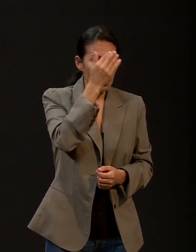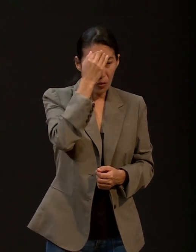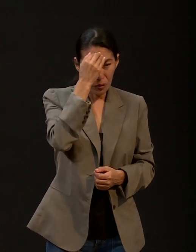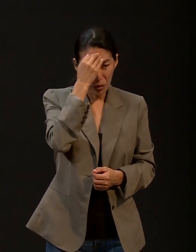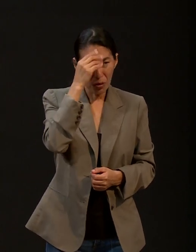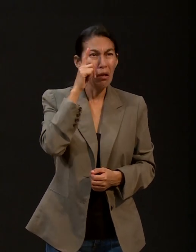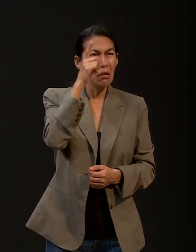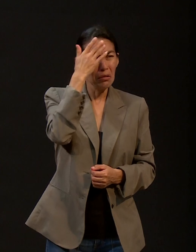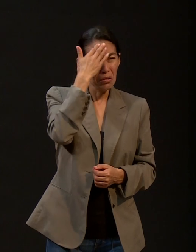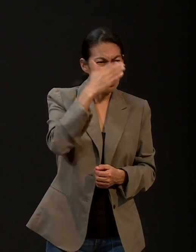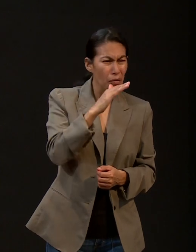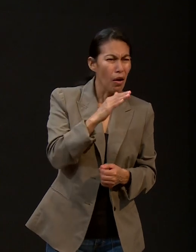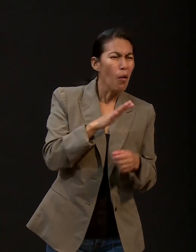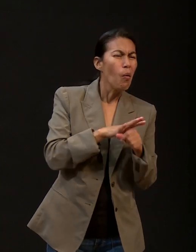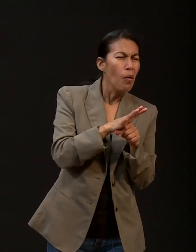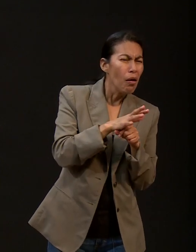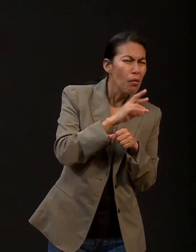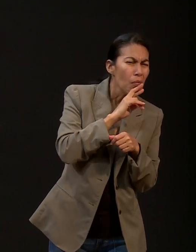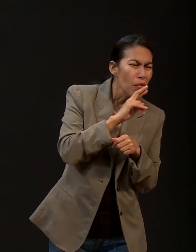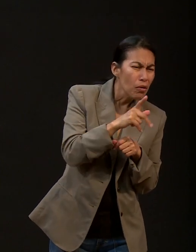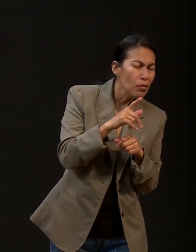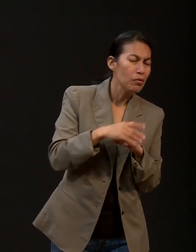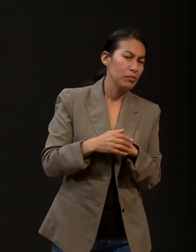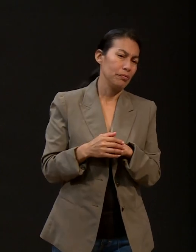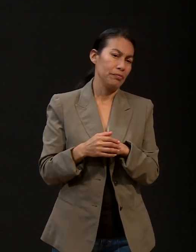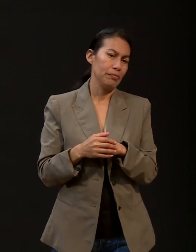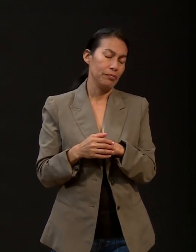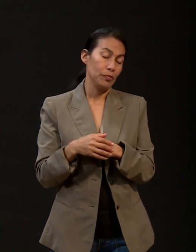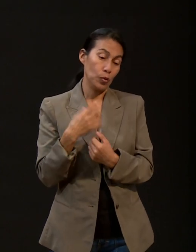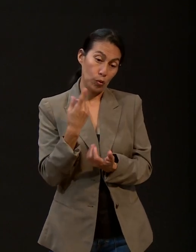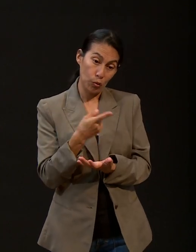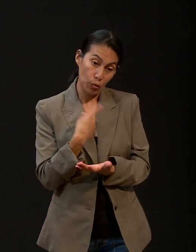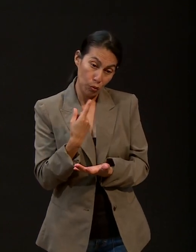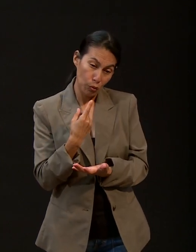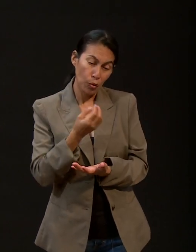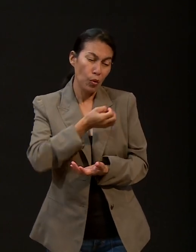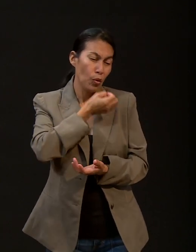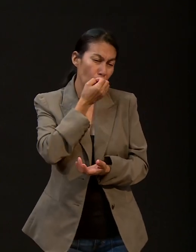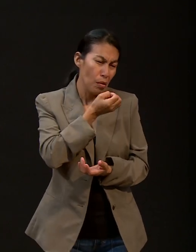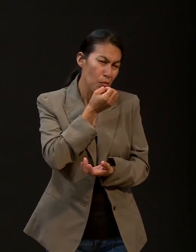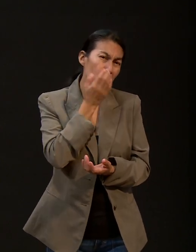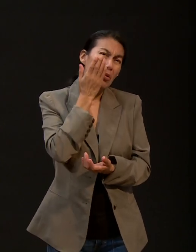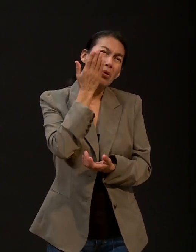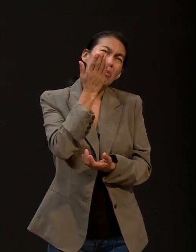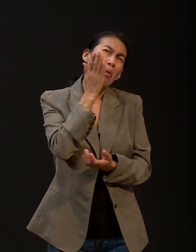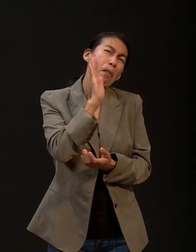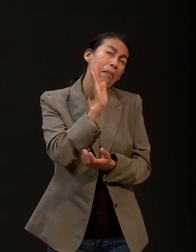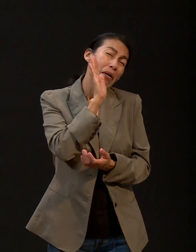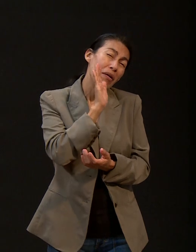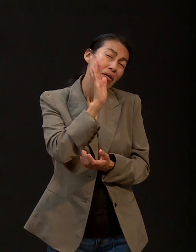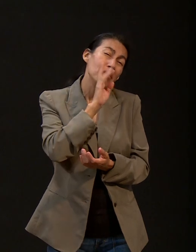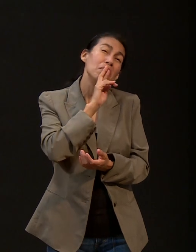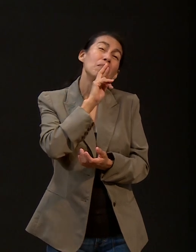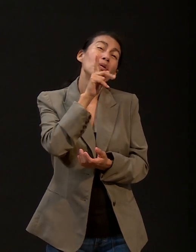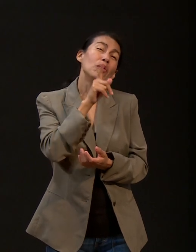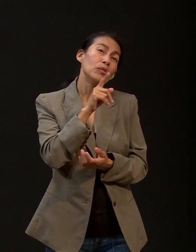mejor para cada uno. Uno ora pidiéndole lo que cree que es lo mejor, que es su